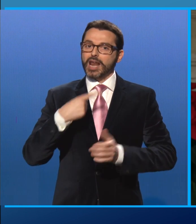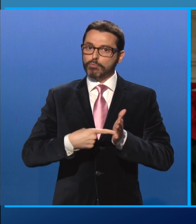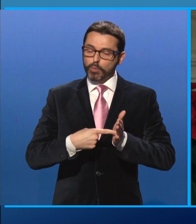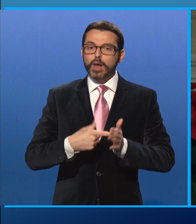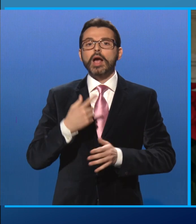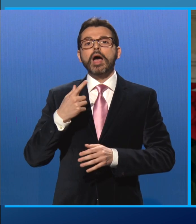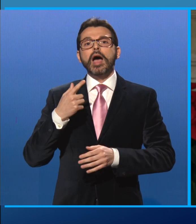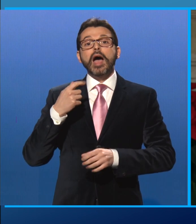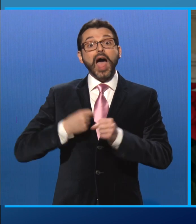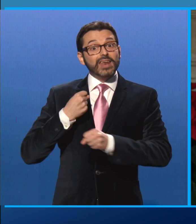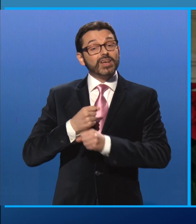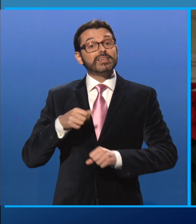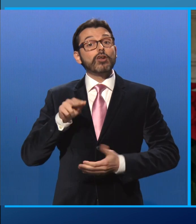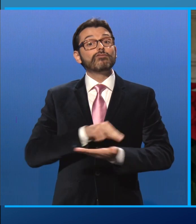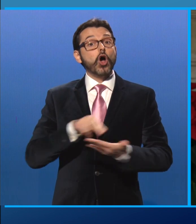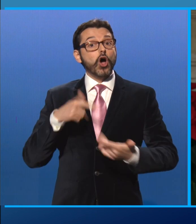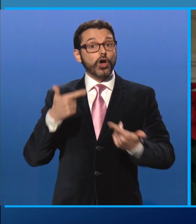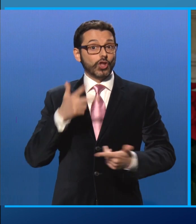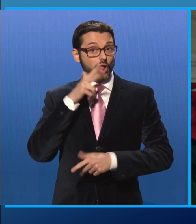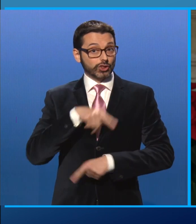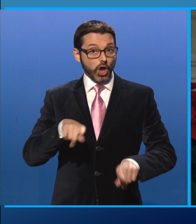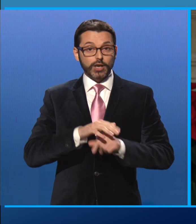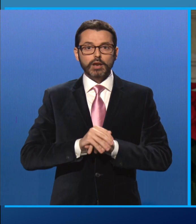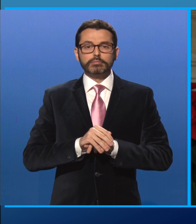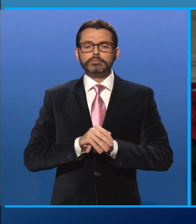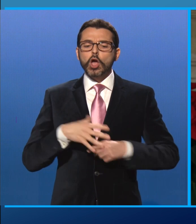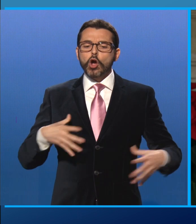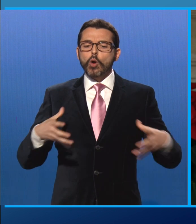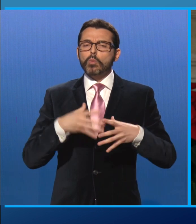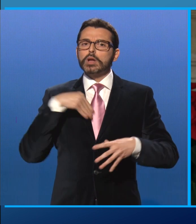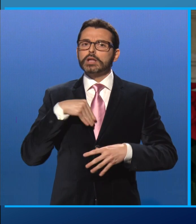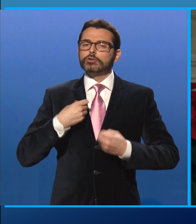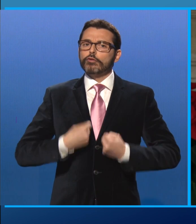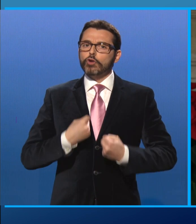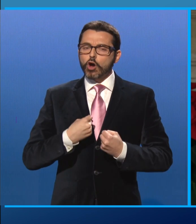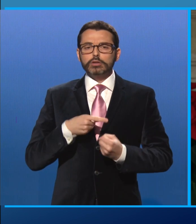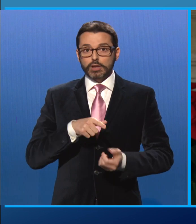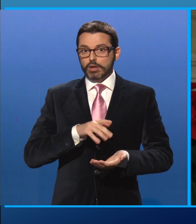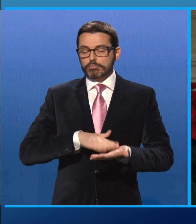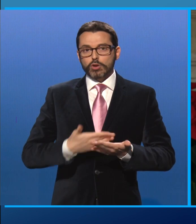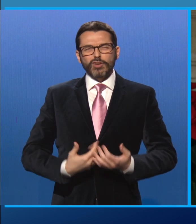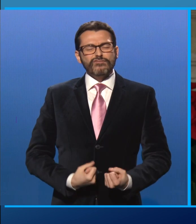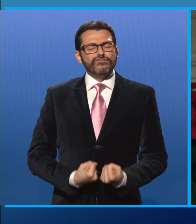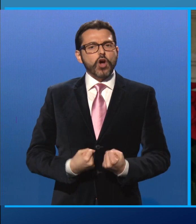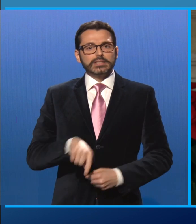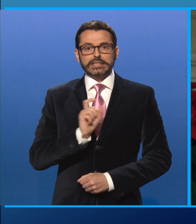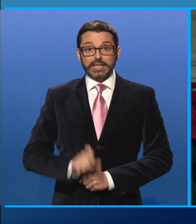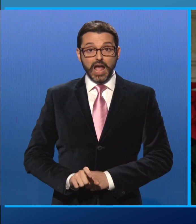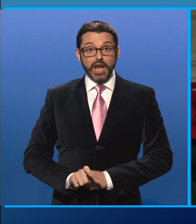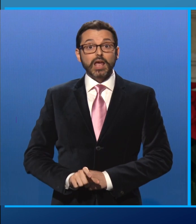Questo senso diffuso di comunità costituisce la forza principale dell'Italia, anche rispetto alle tante difficoltà che